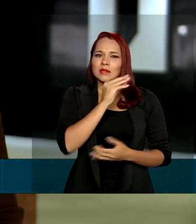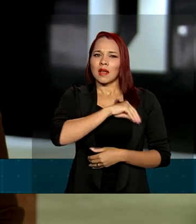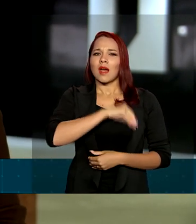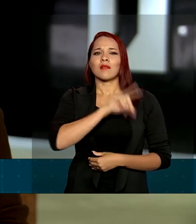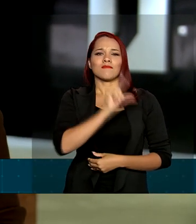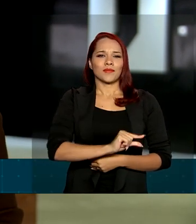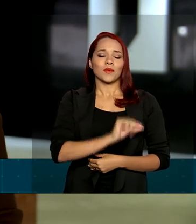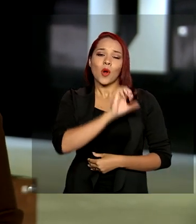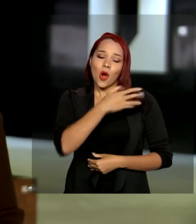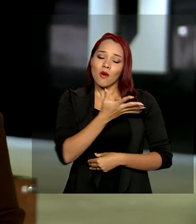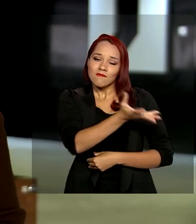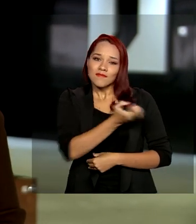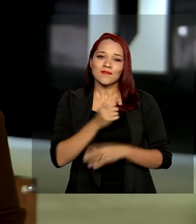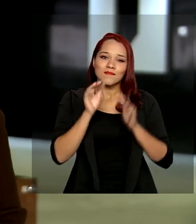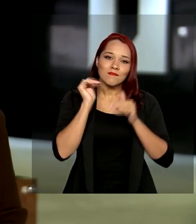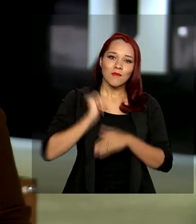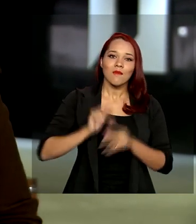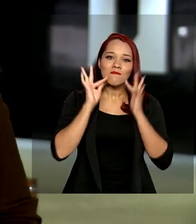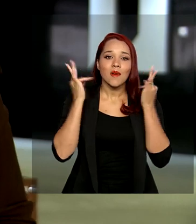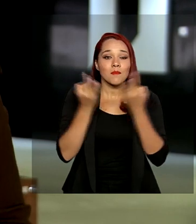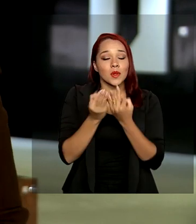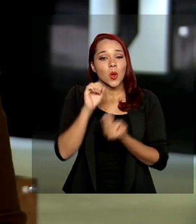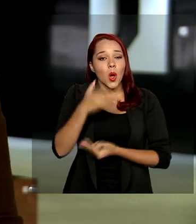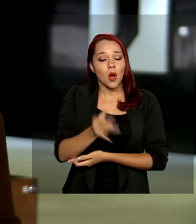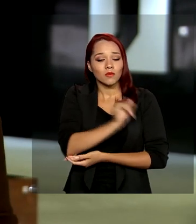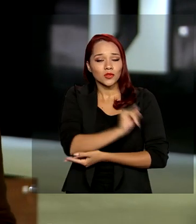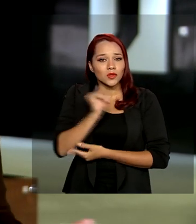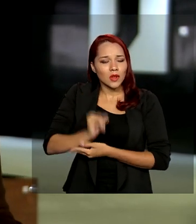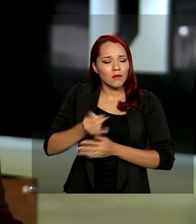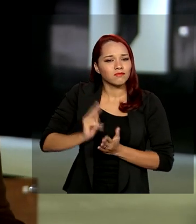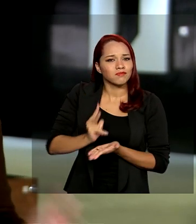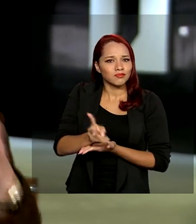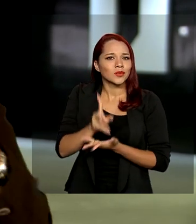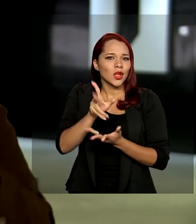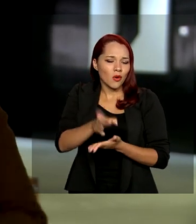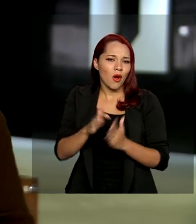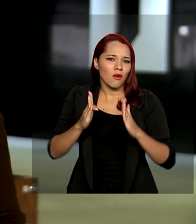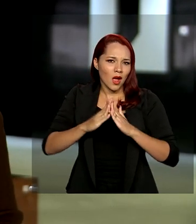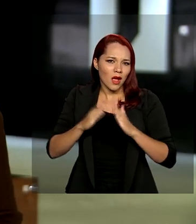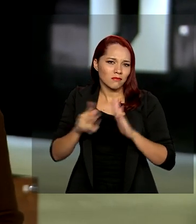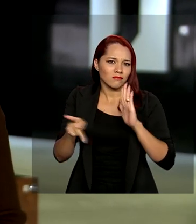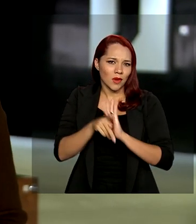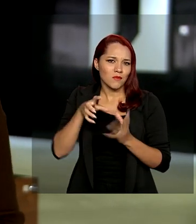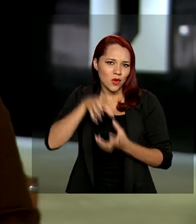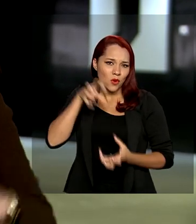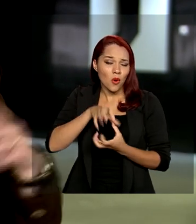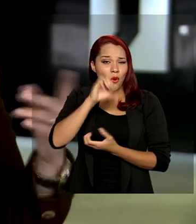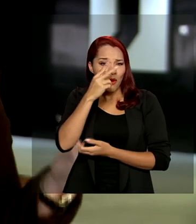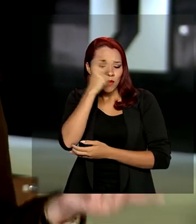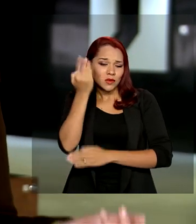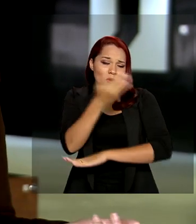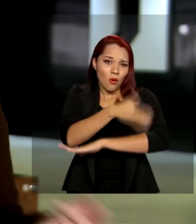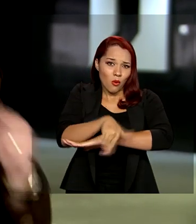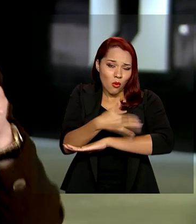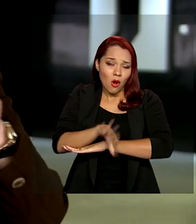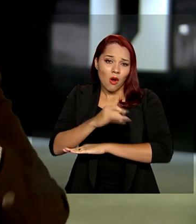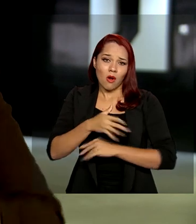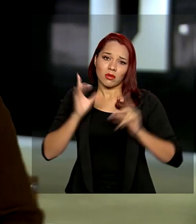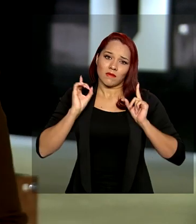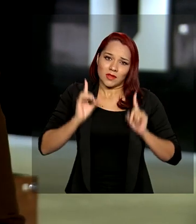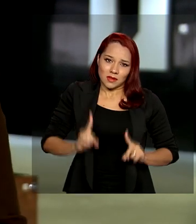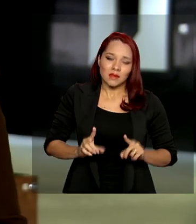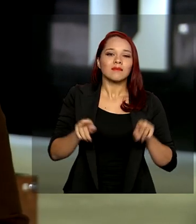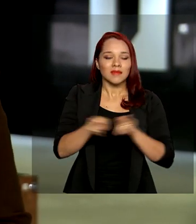Bolsa Família ou que vivem em instituições de longa permanência, como asilos. Pessoas em situação de rua ou com deficiência